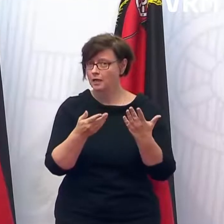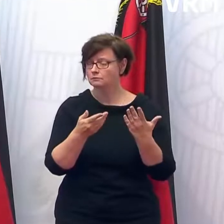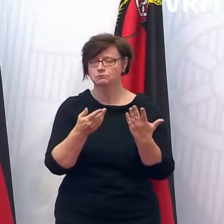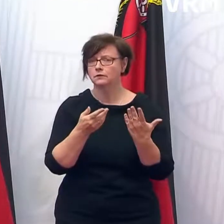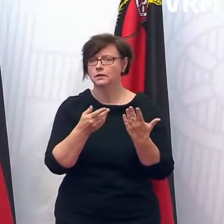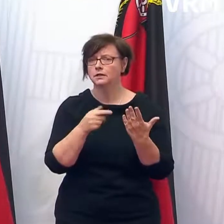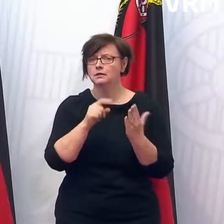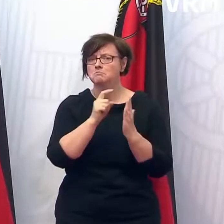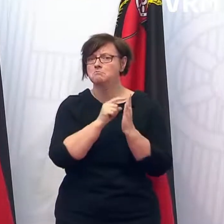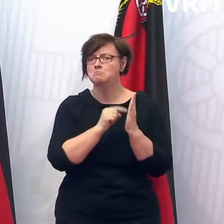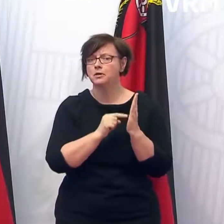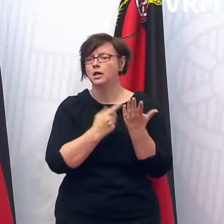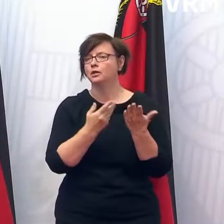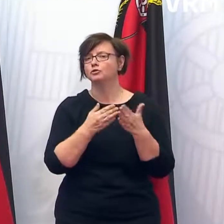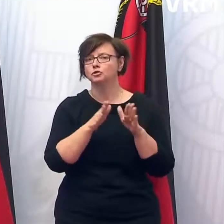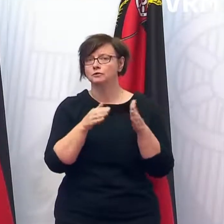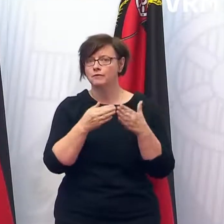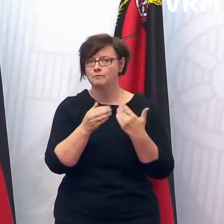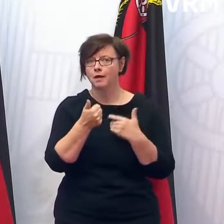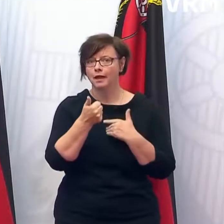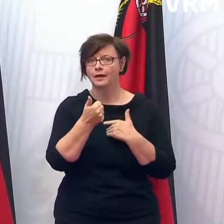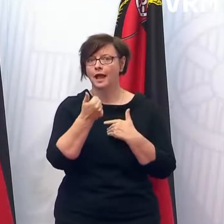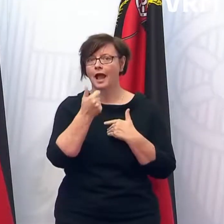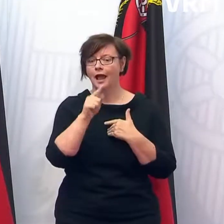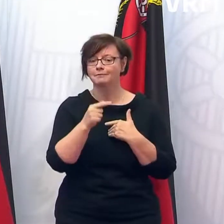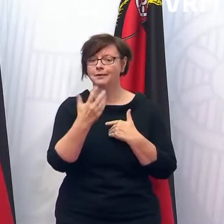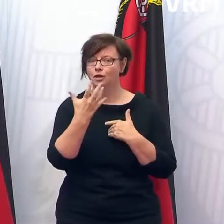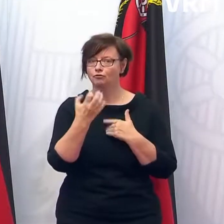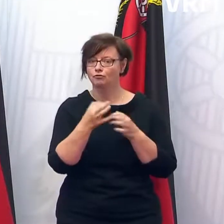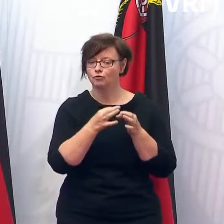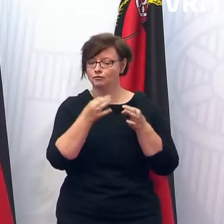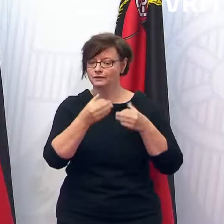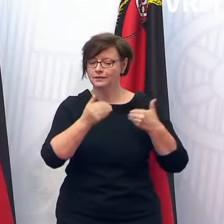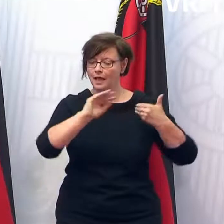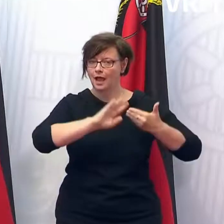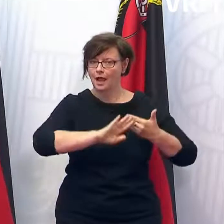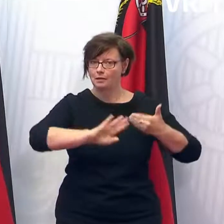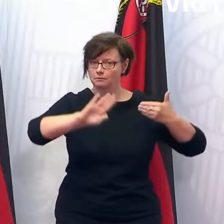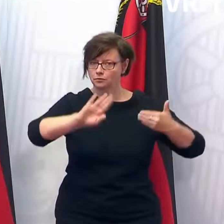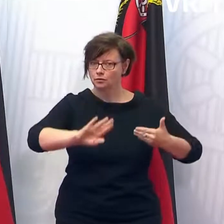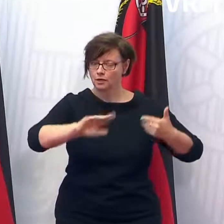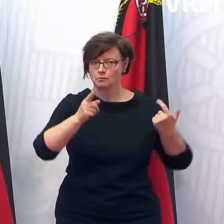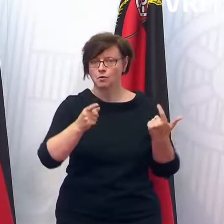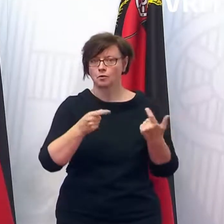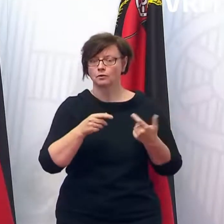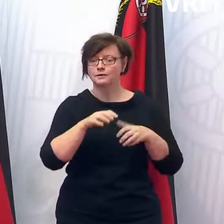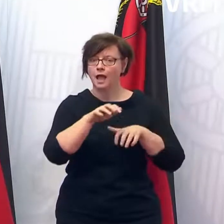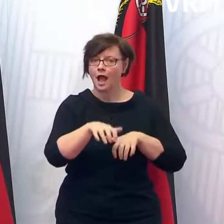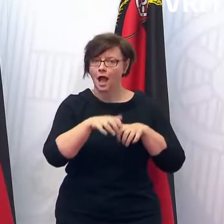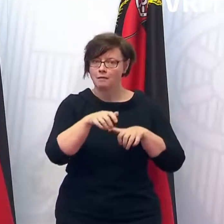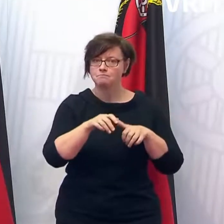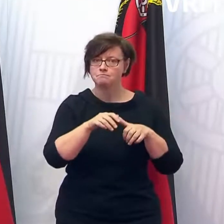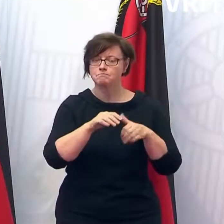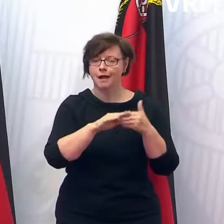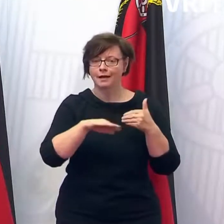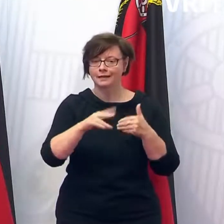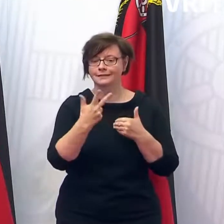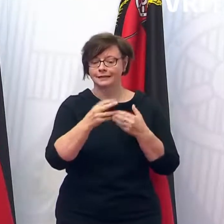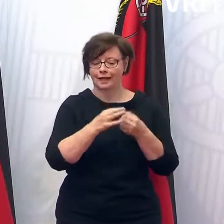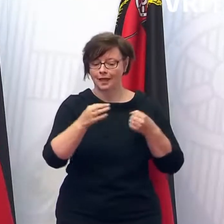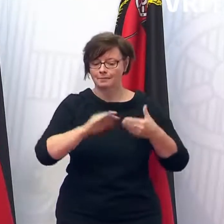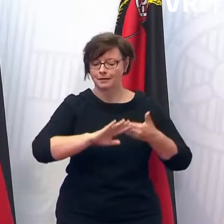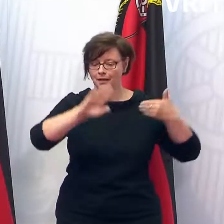im Schwimmbad ein Meter fünftig Abstand gehalten werden muss, im Schwaggersee drei Meter. Also ist das